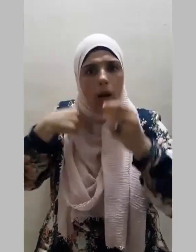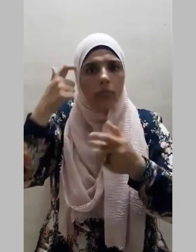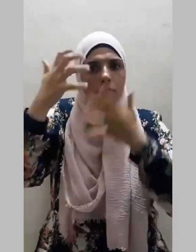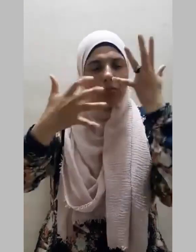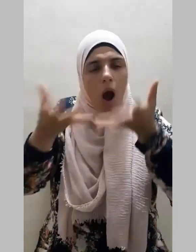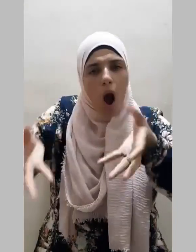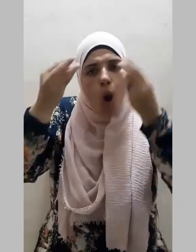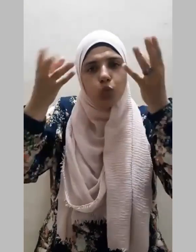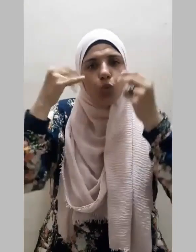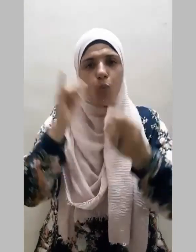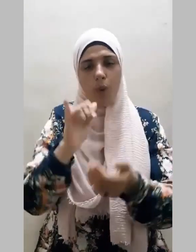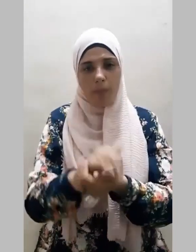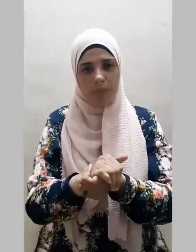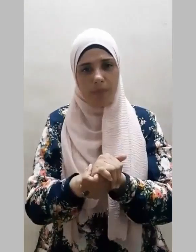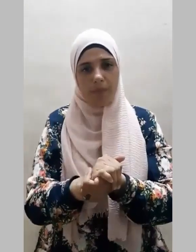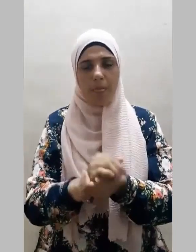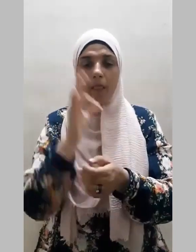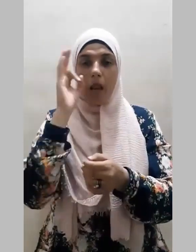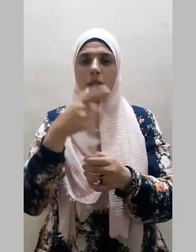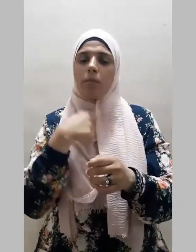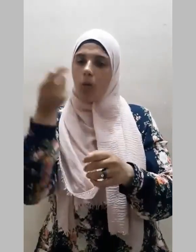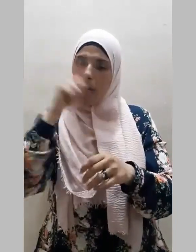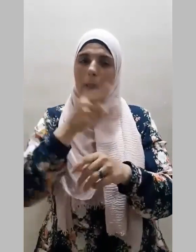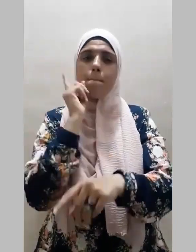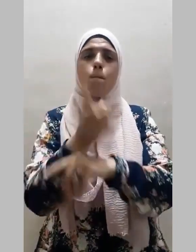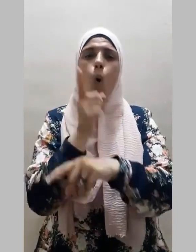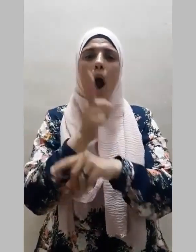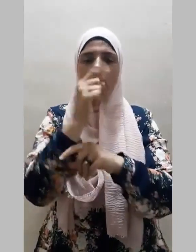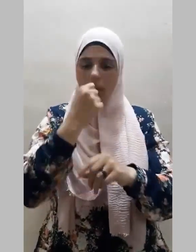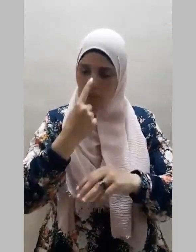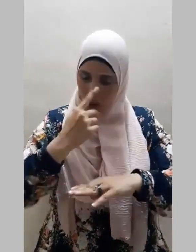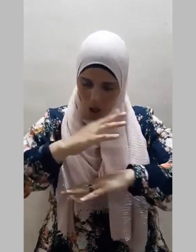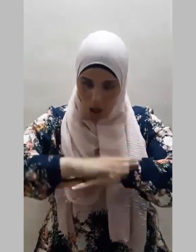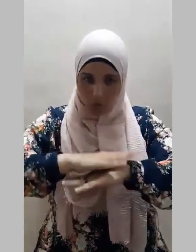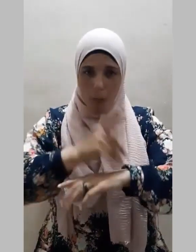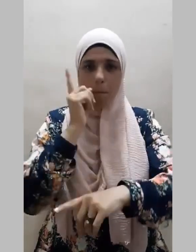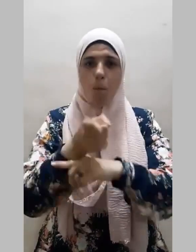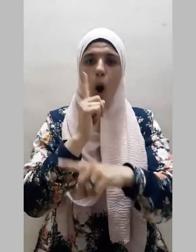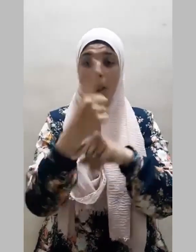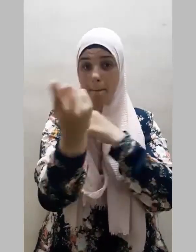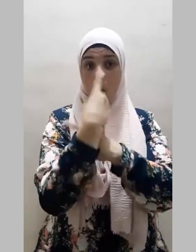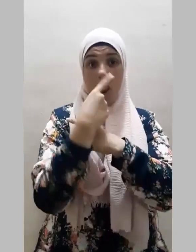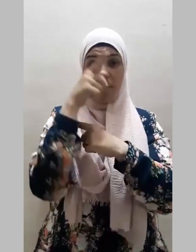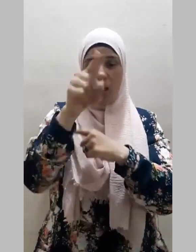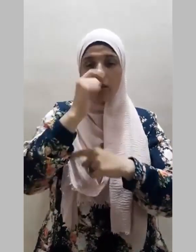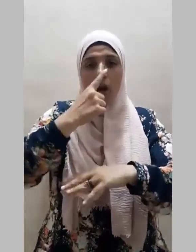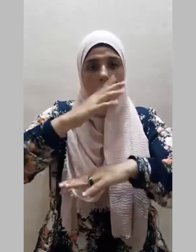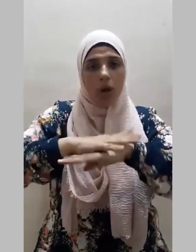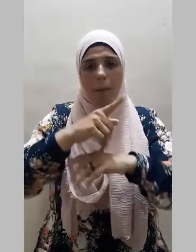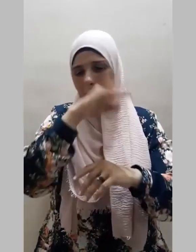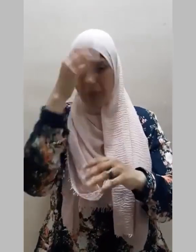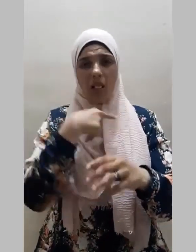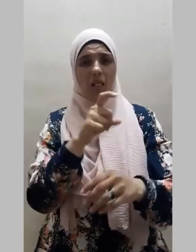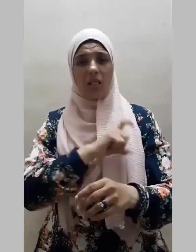توقيع المعلم واحترام فلا يتجرأ الطالب على